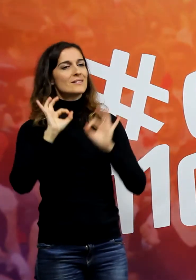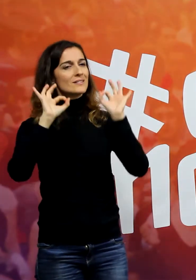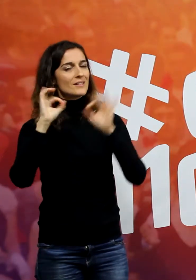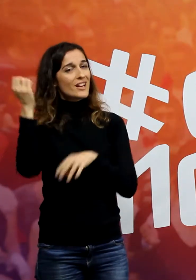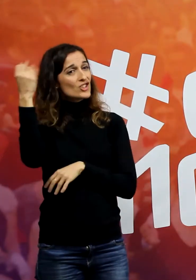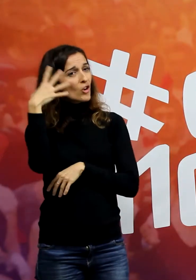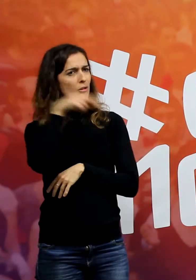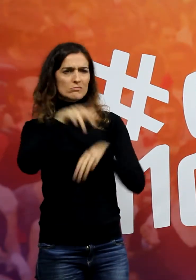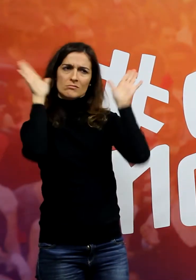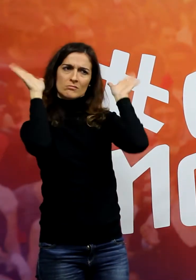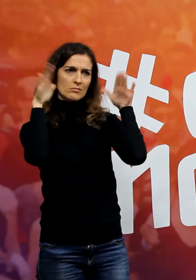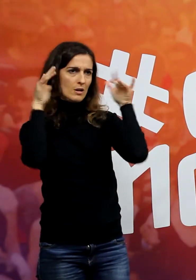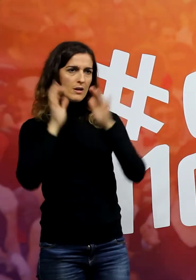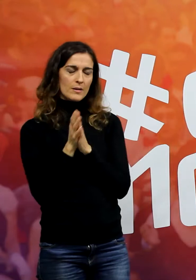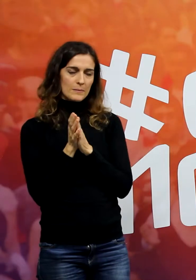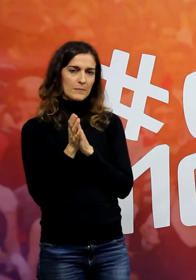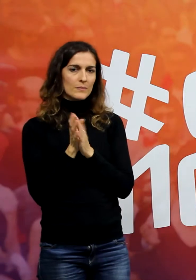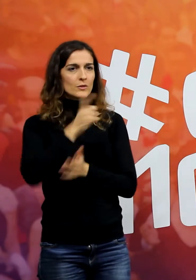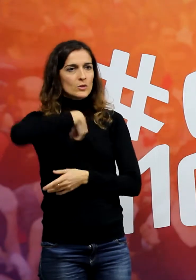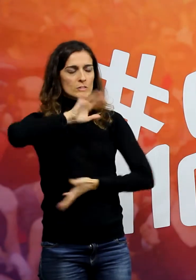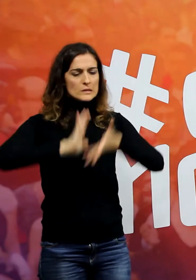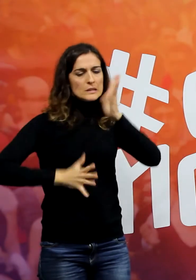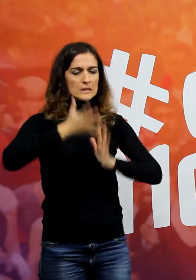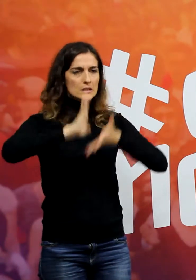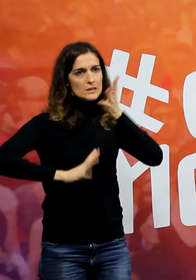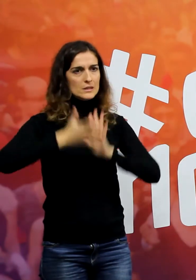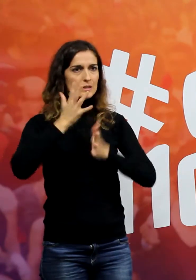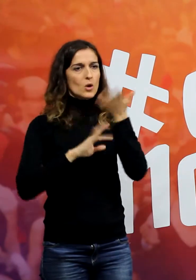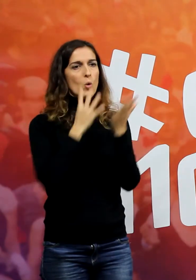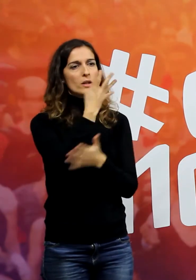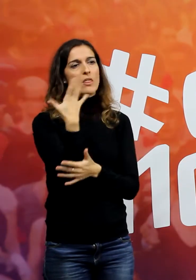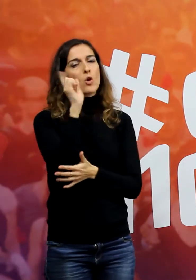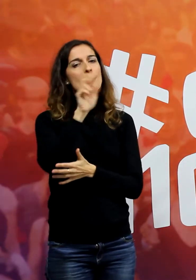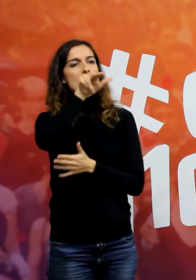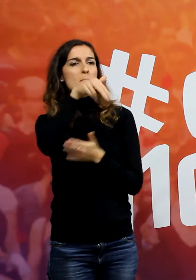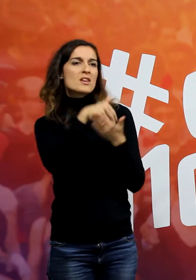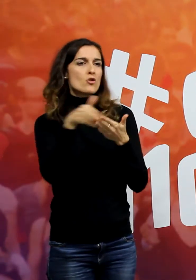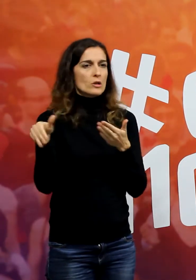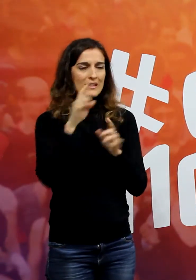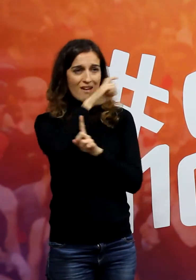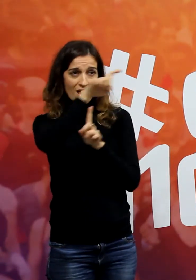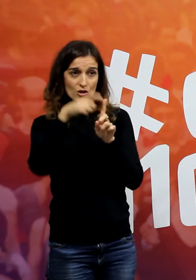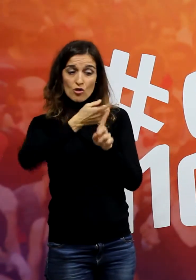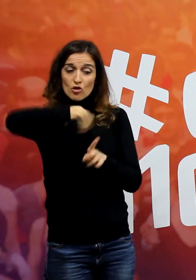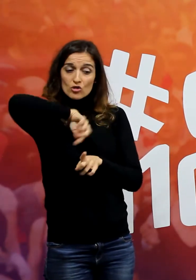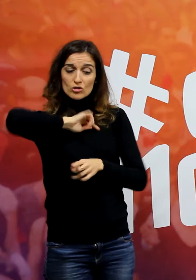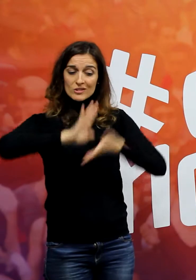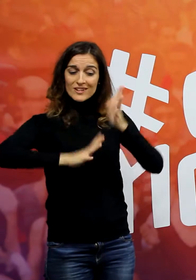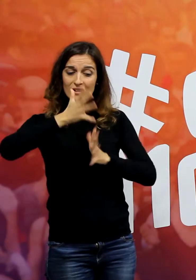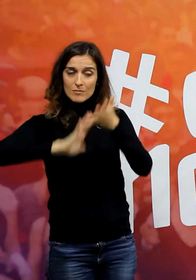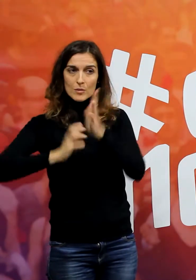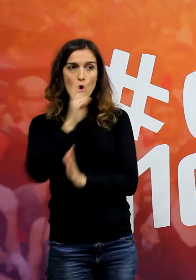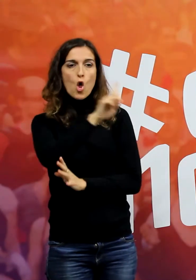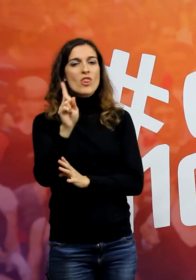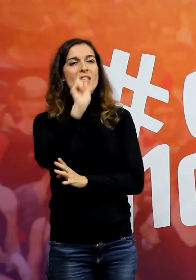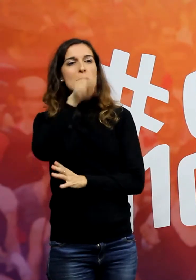autèntica animalà cremem 45.000 milions a l'any els valencians cremem 11.000